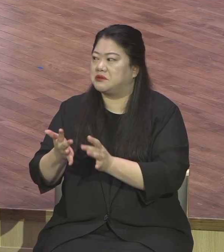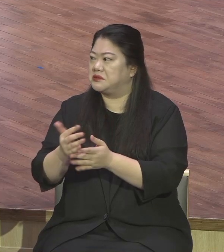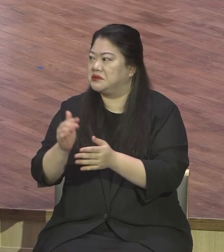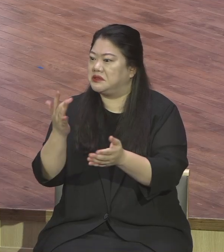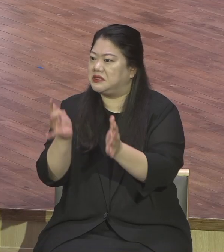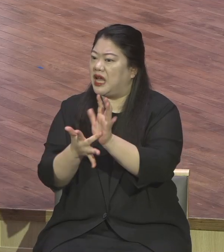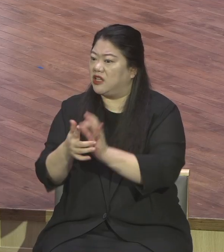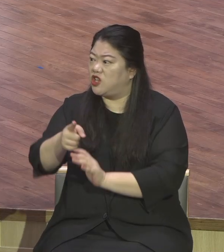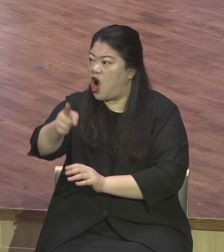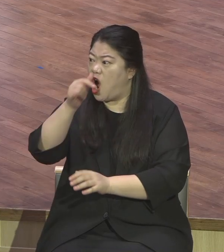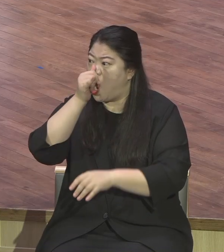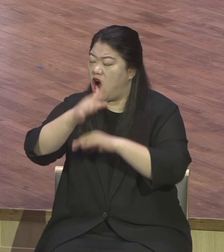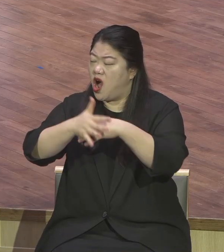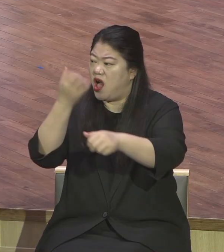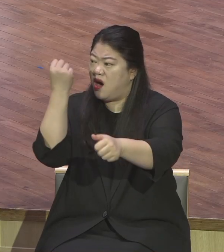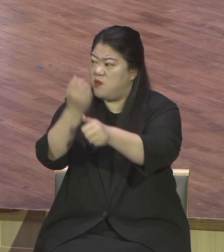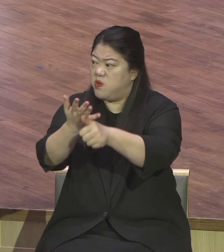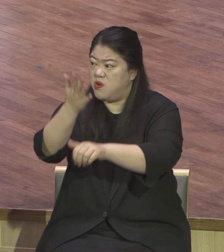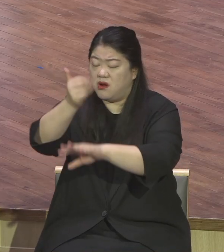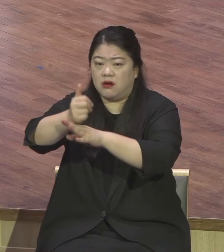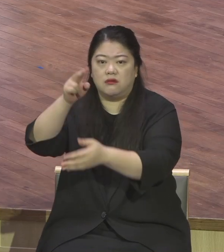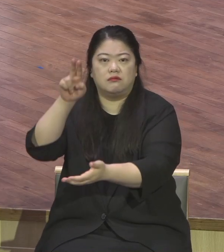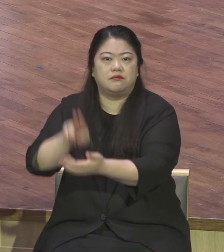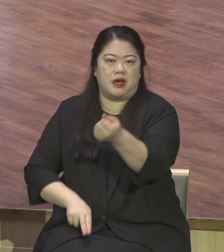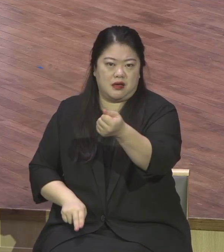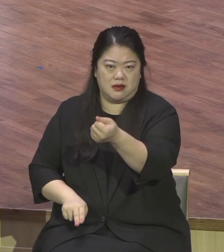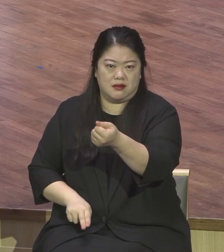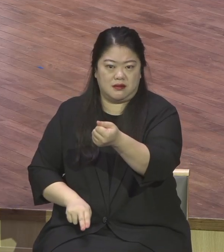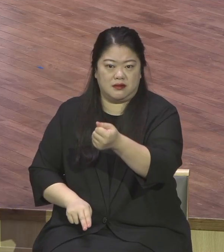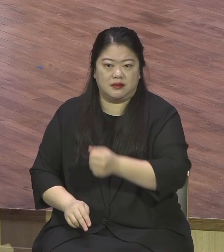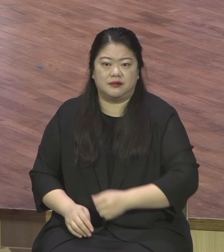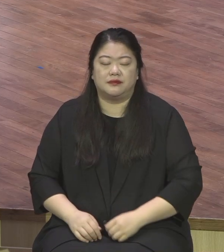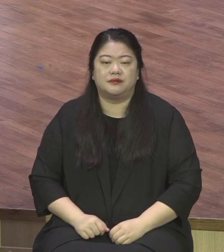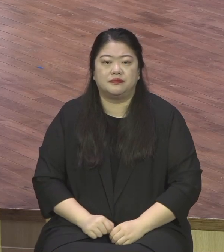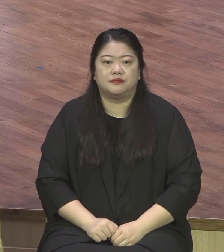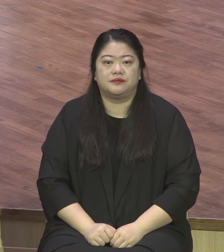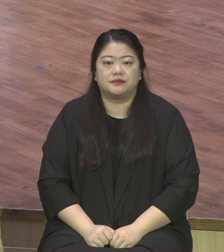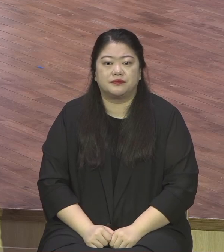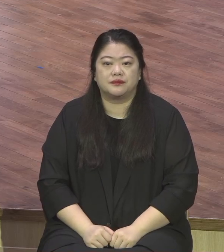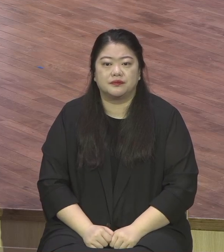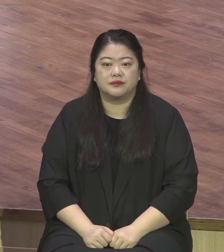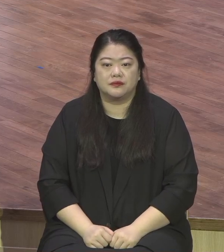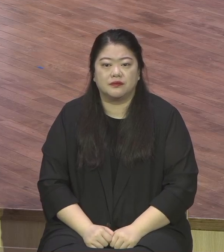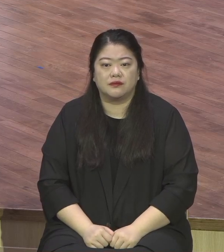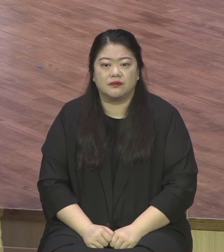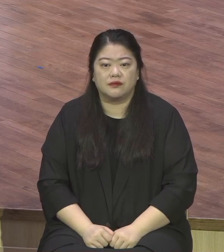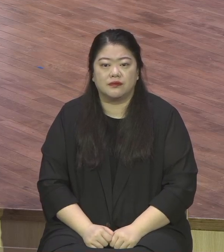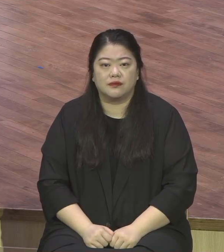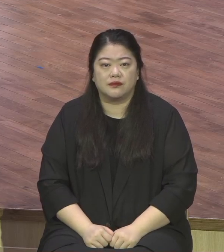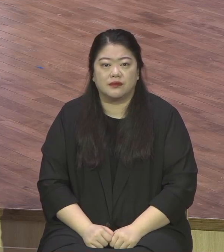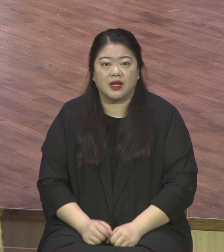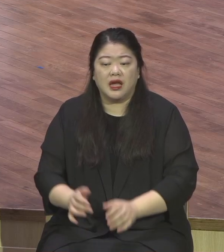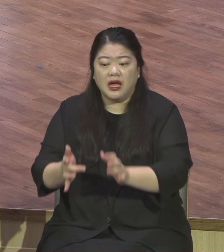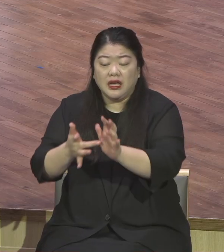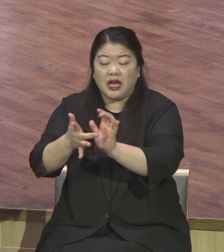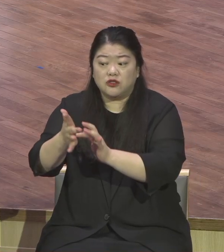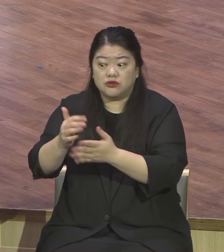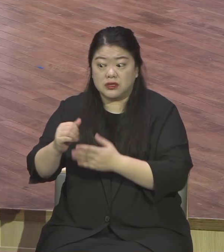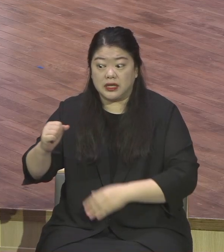사실을 제자인 가룬유다는 잘 알기 때문에 가룬유다가 무리들 이끌고